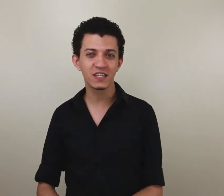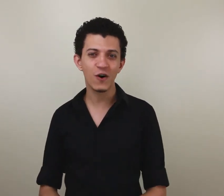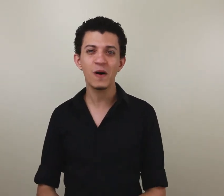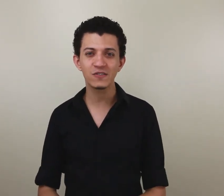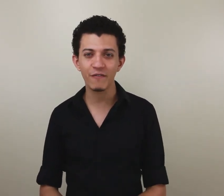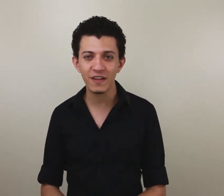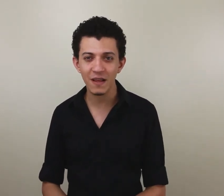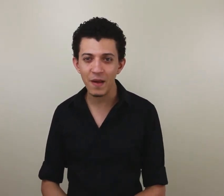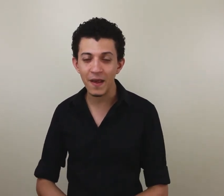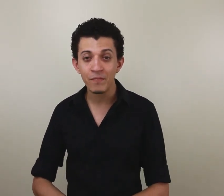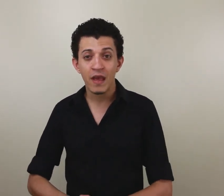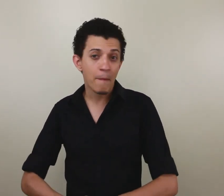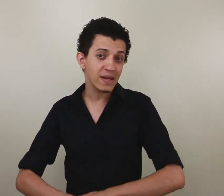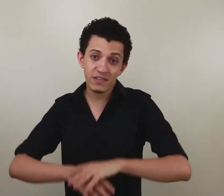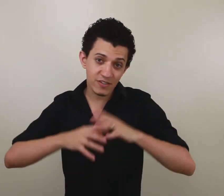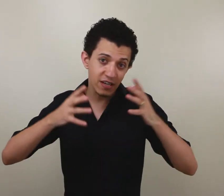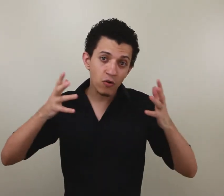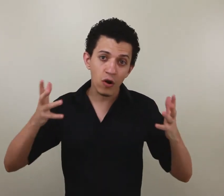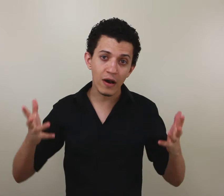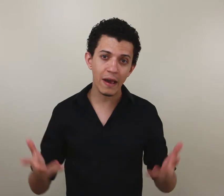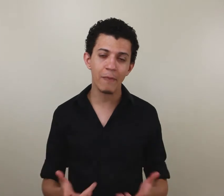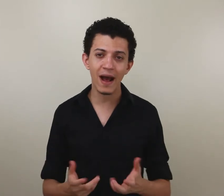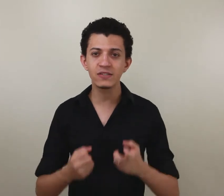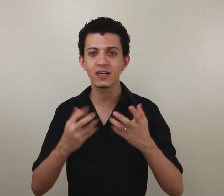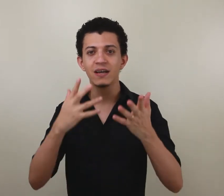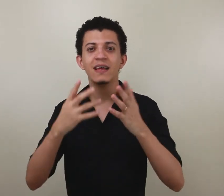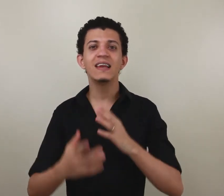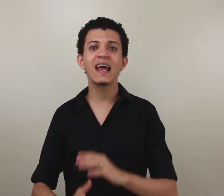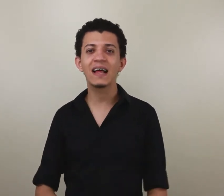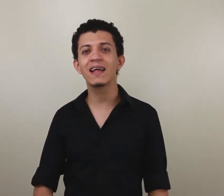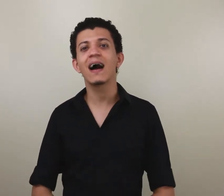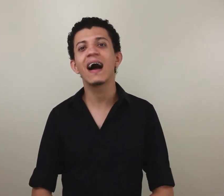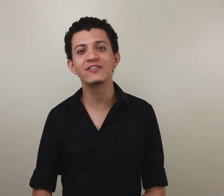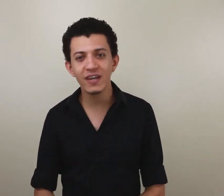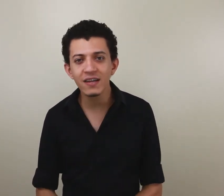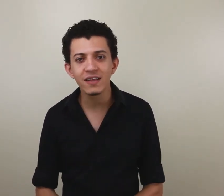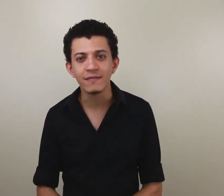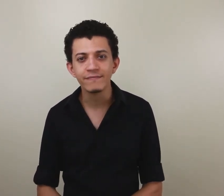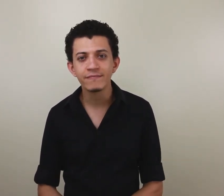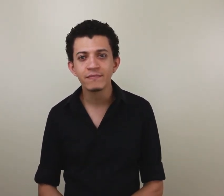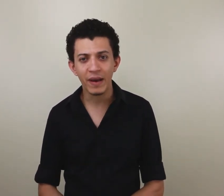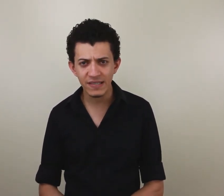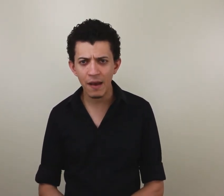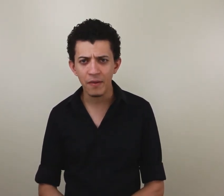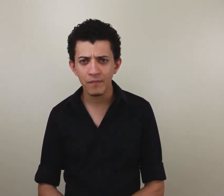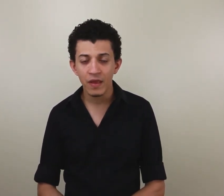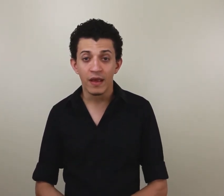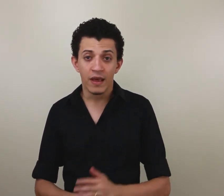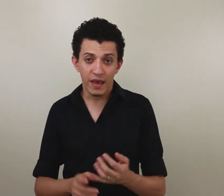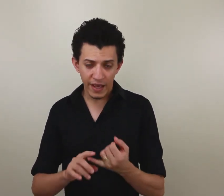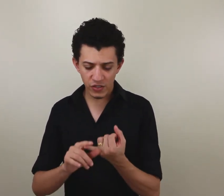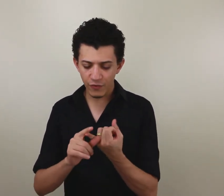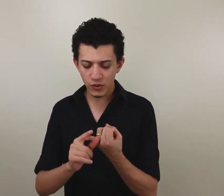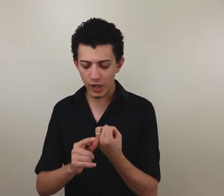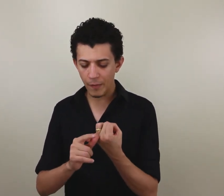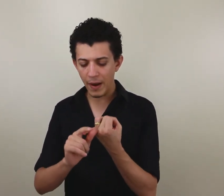transformar a sua vida também. Mas se você não coloca em prática, nada adianta. Percebe? Isso funciona pra